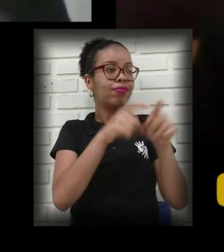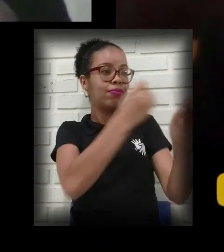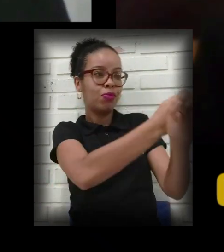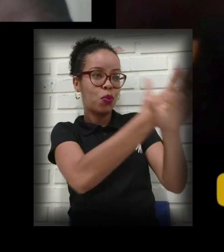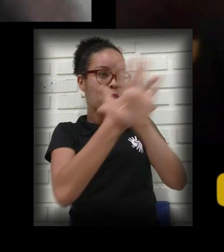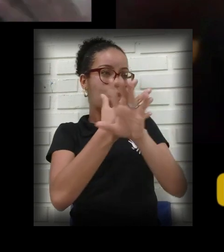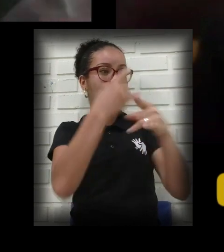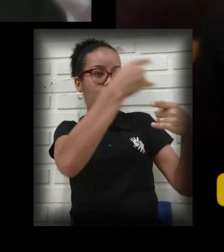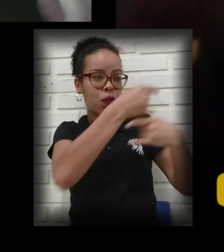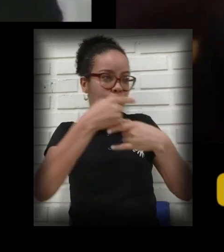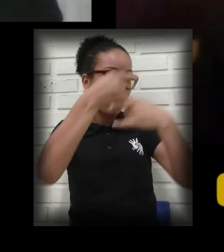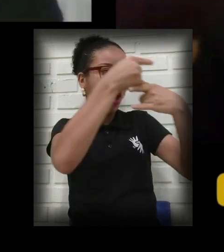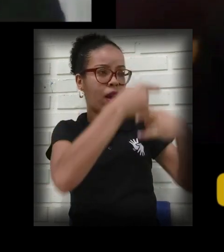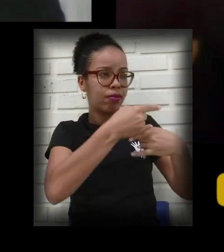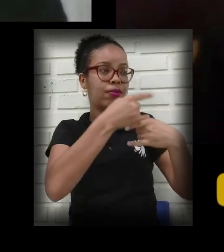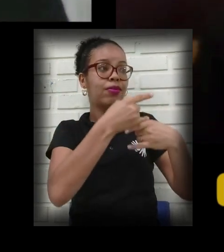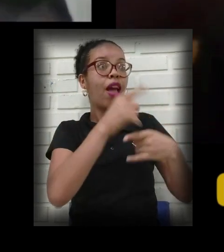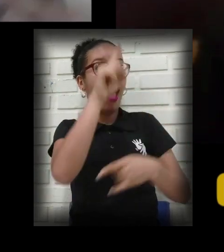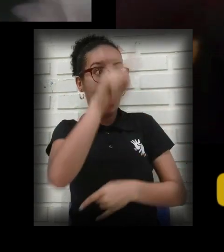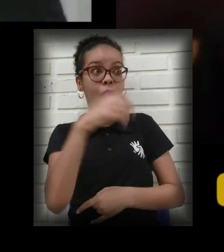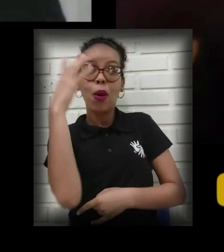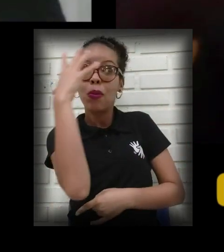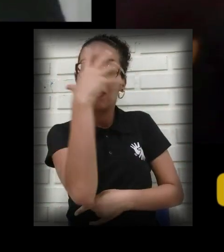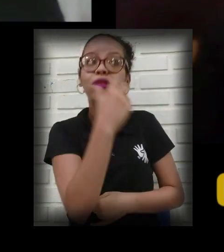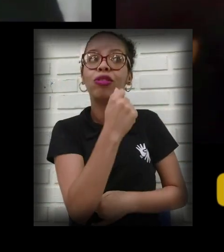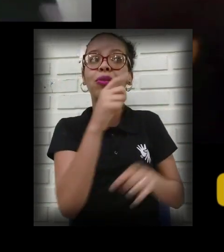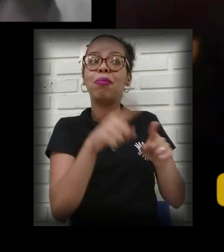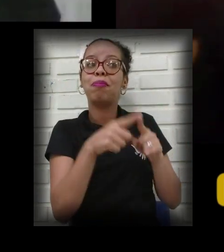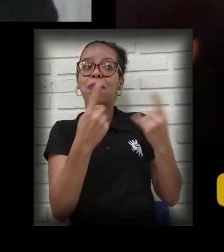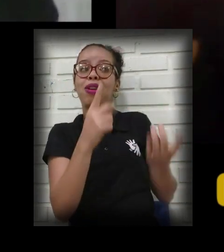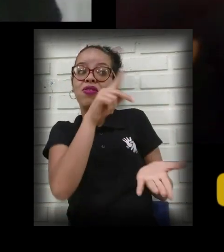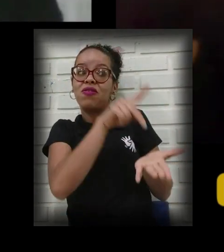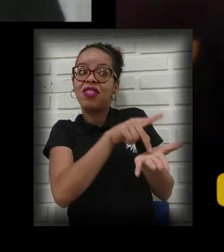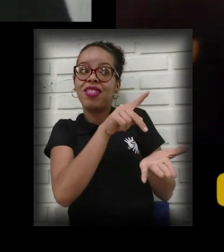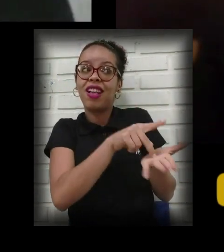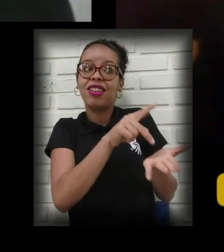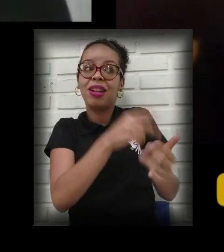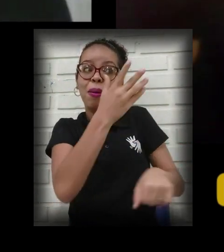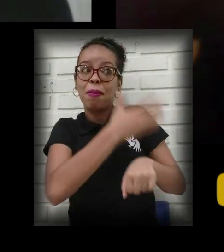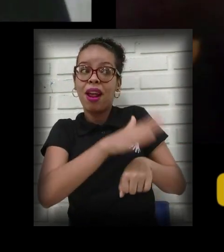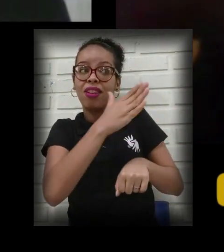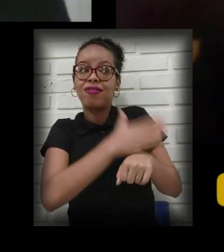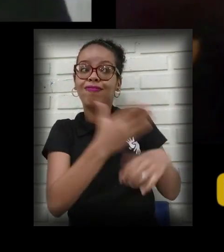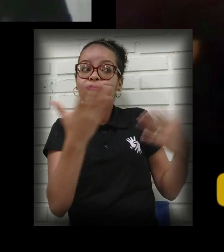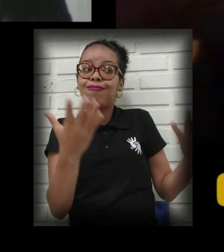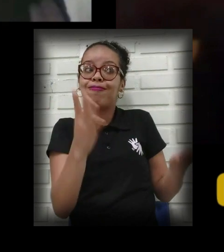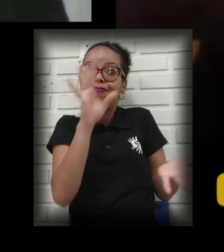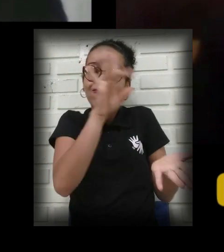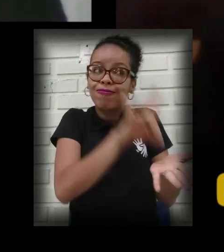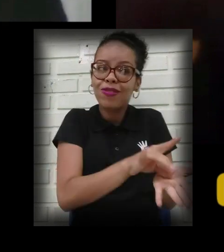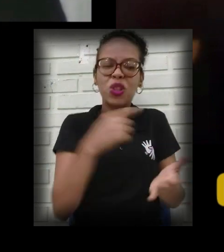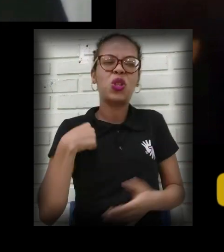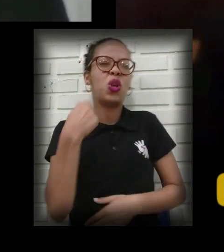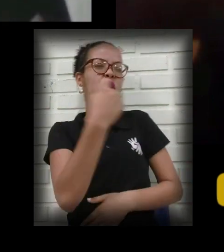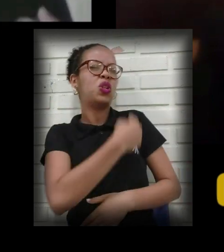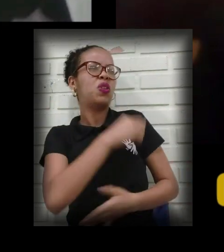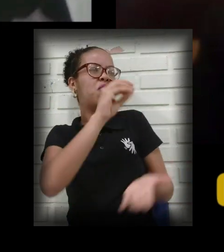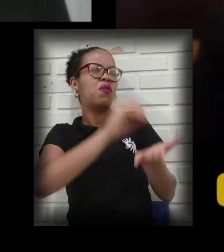isso é o bonito que está sendo mostrado, mas, na verdade, quando a gente vai ver na prática, nós somos muito mal remunerados, né?